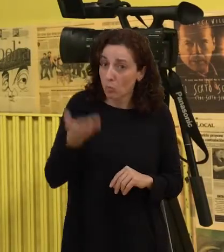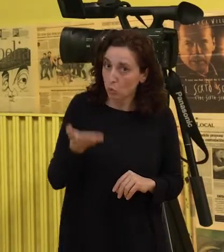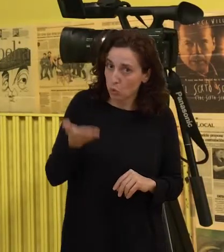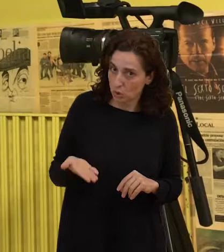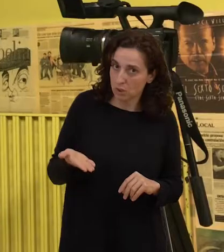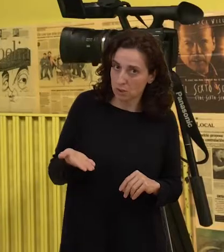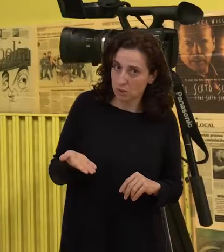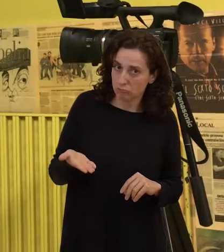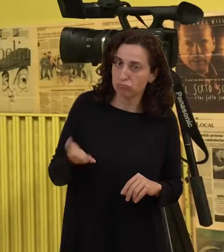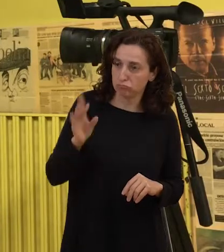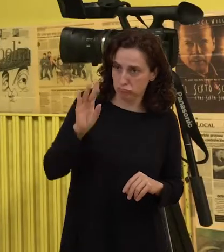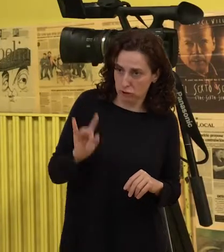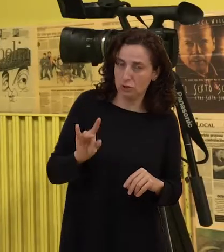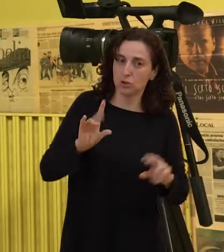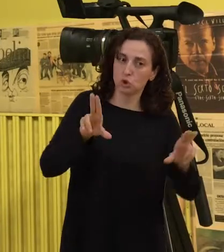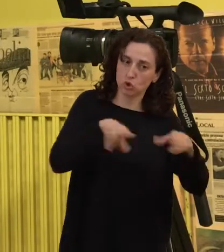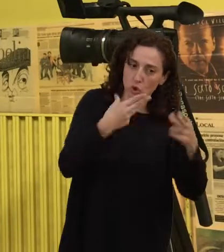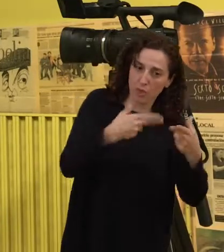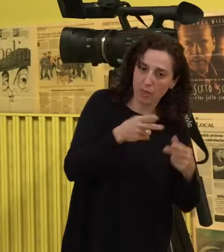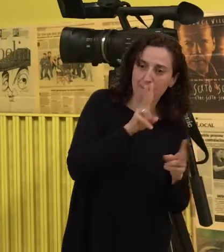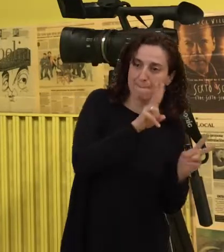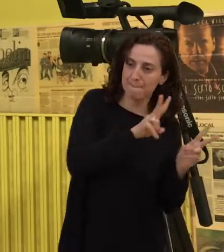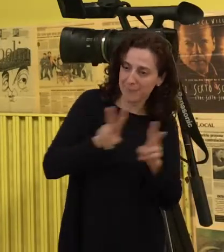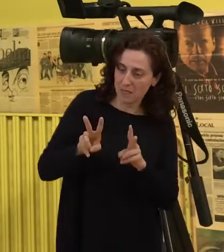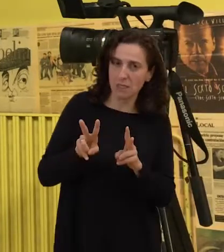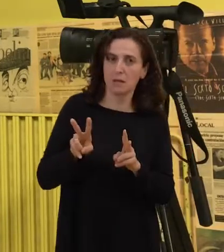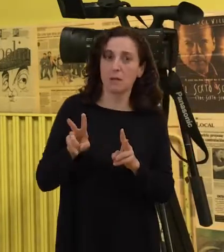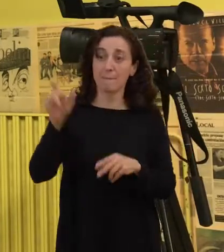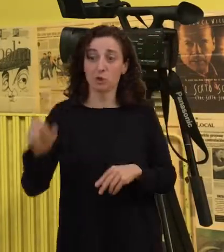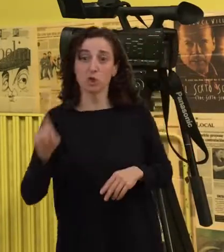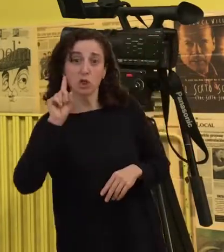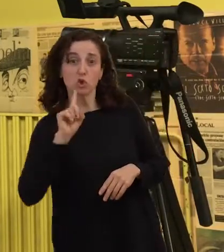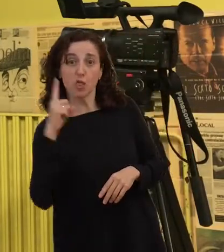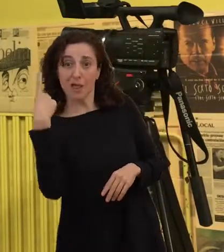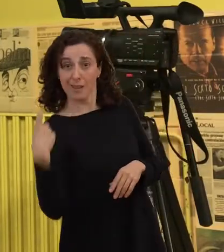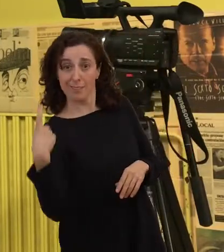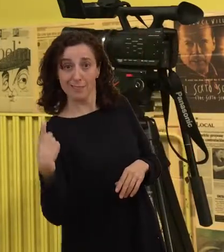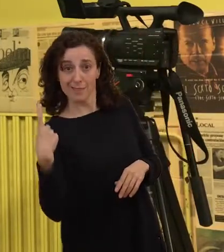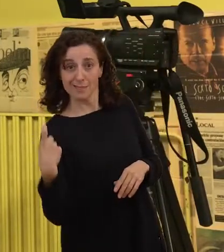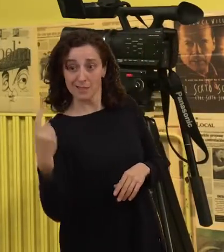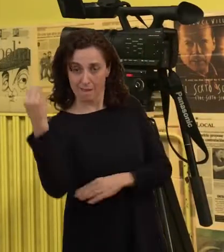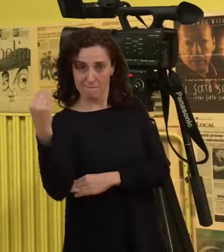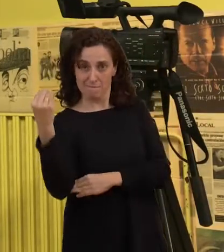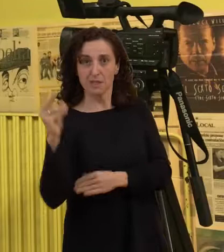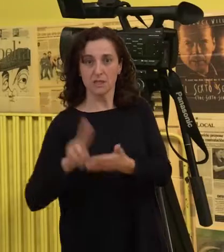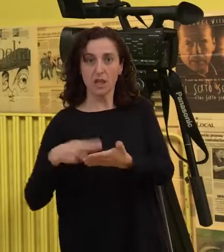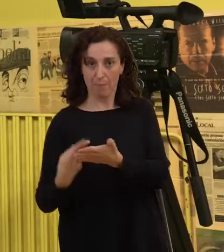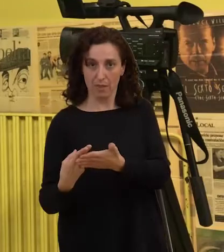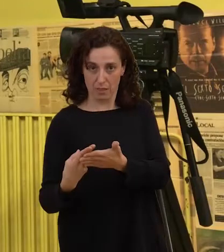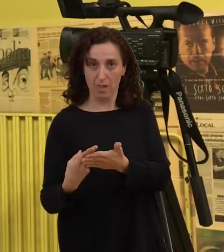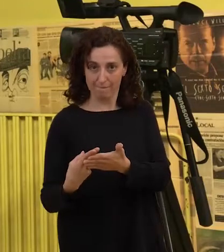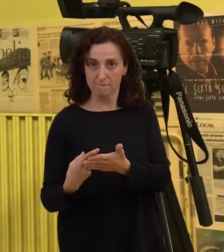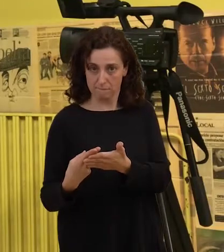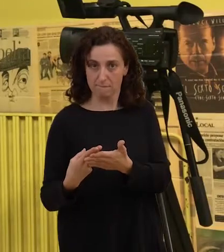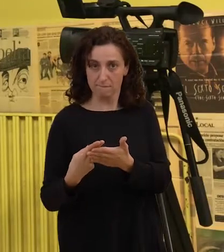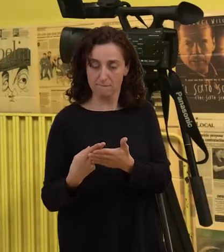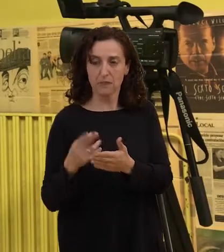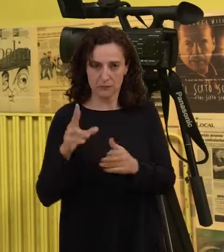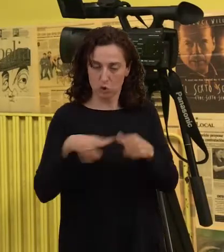la sociedad vea la necesidad que tiene la persona sorda de esa figura del intérprete, lo cierto